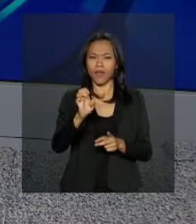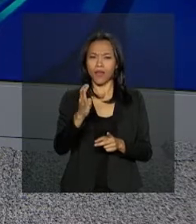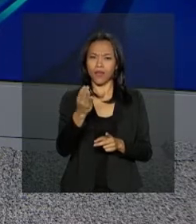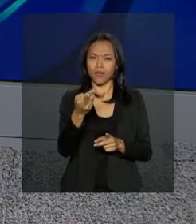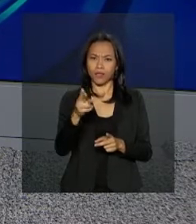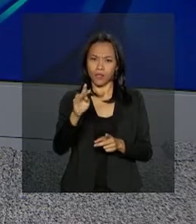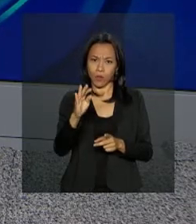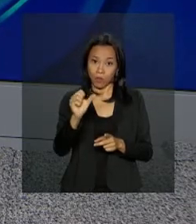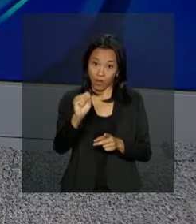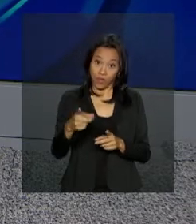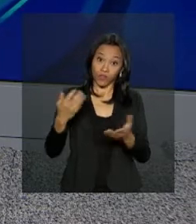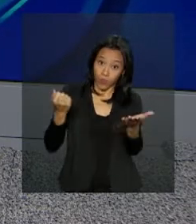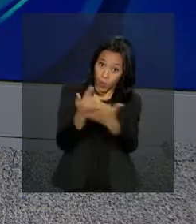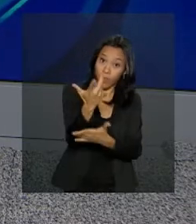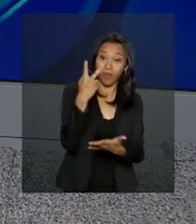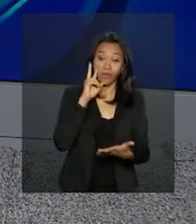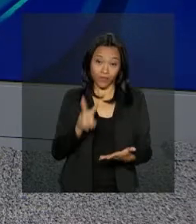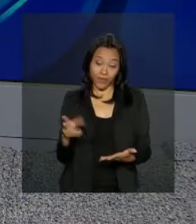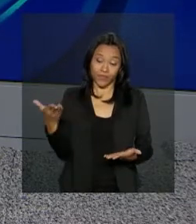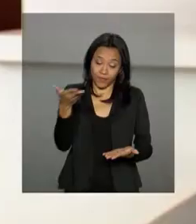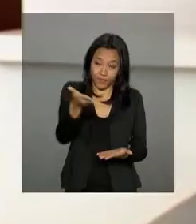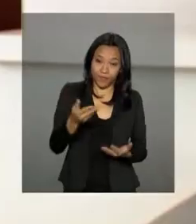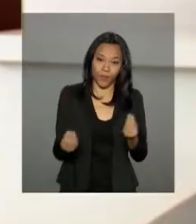Energia. Ricardo Ferraz acompanhou.